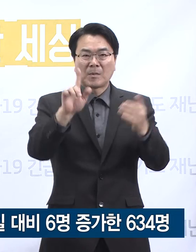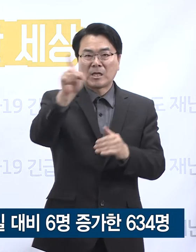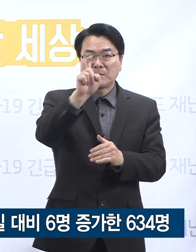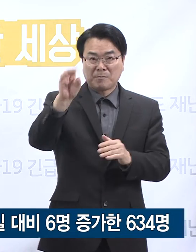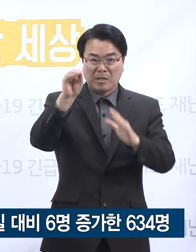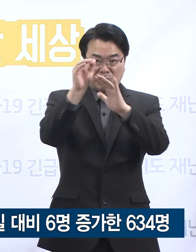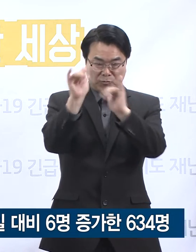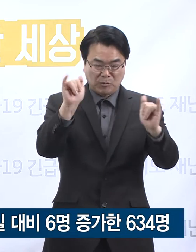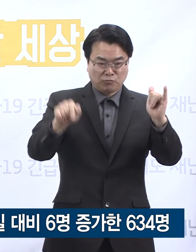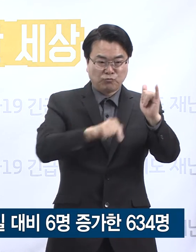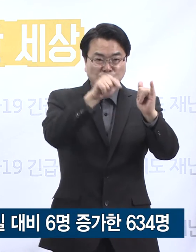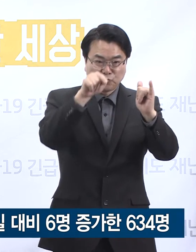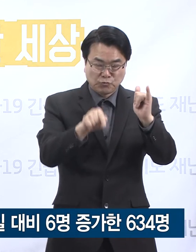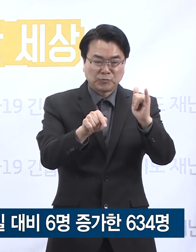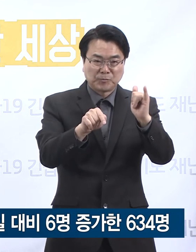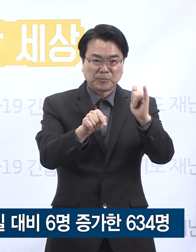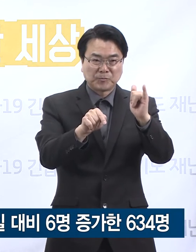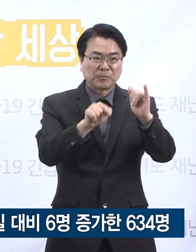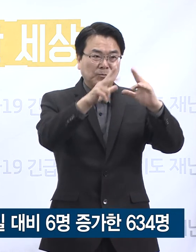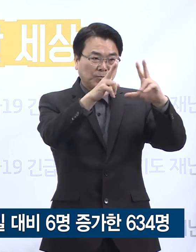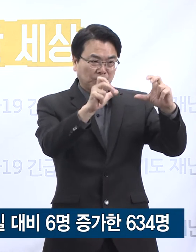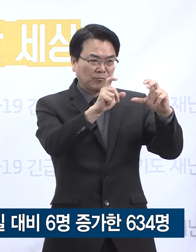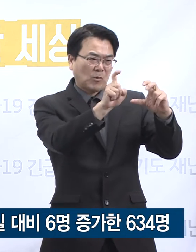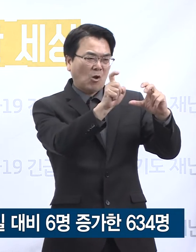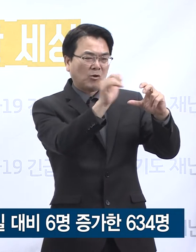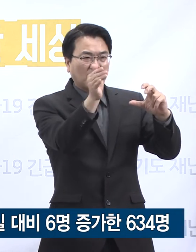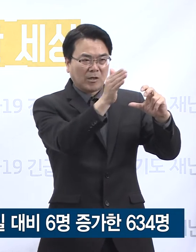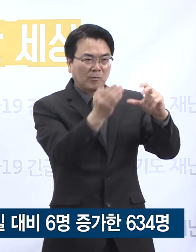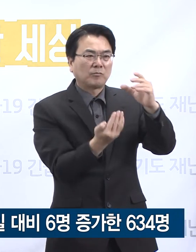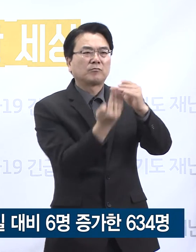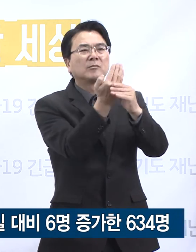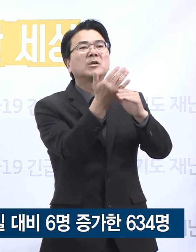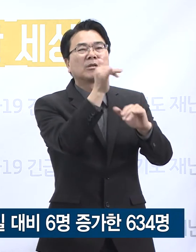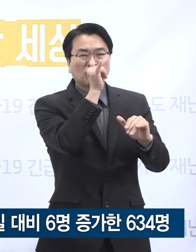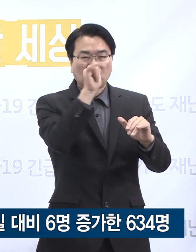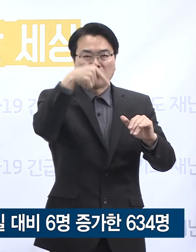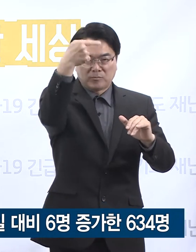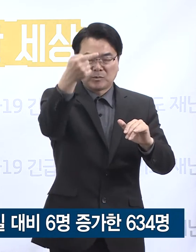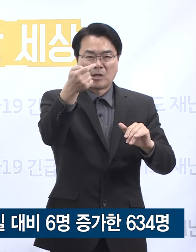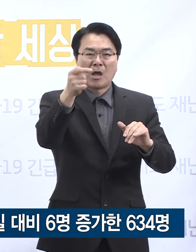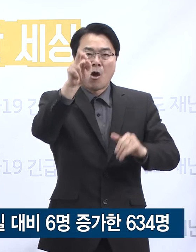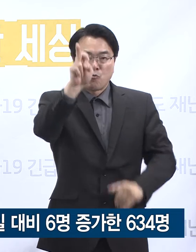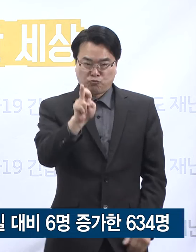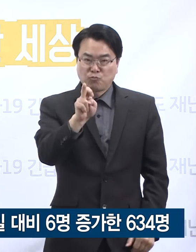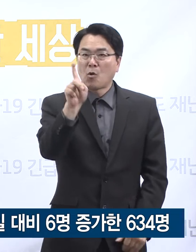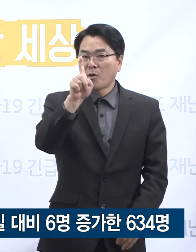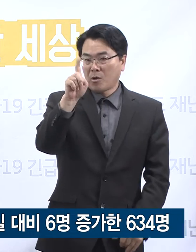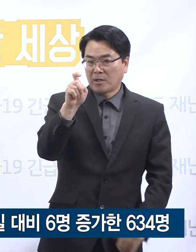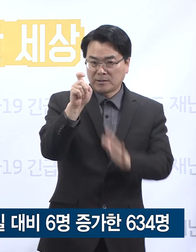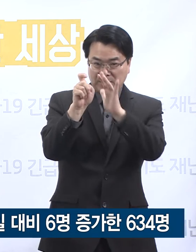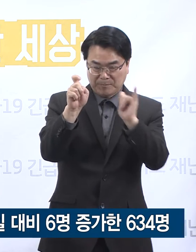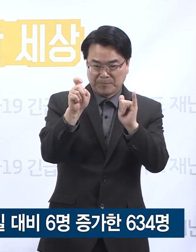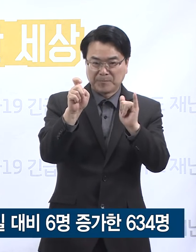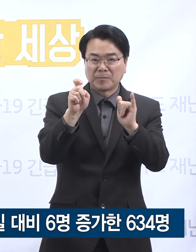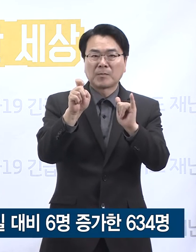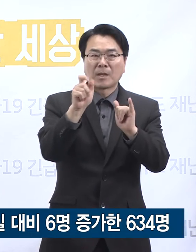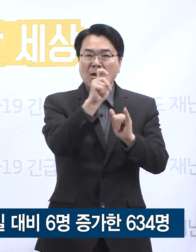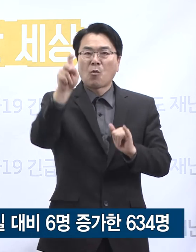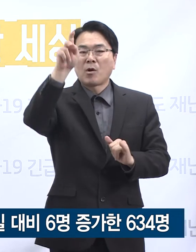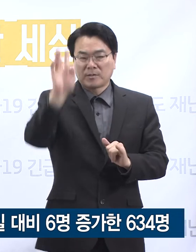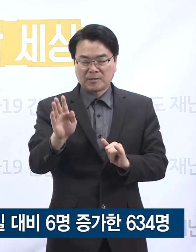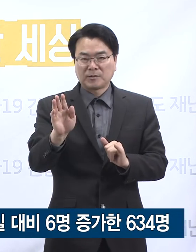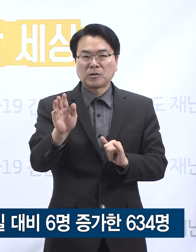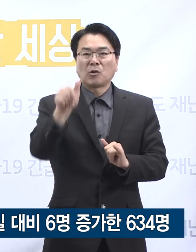명당 확진자 발생 수는 성남시가 12.9명으로 가장 높고 다음 군포시 11명, 과천시 10.3명